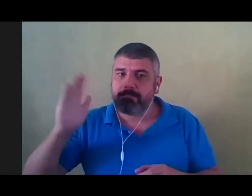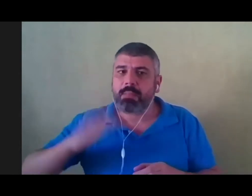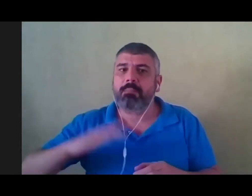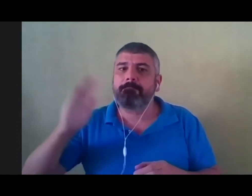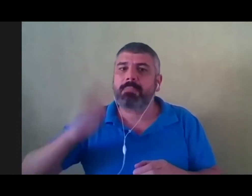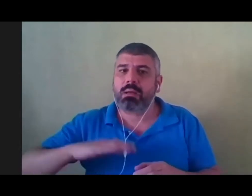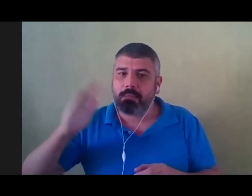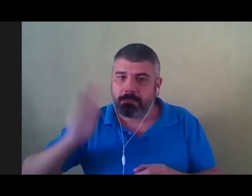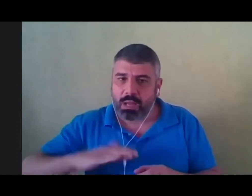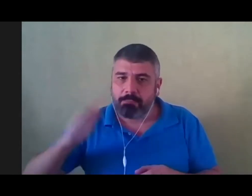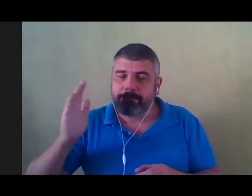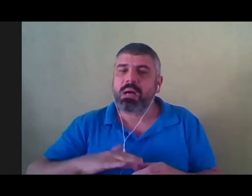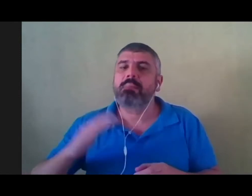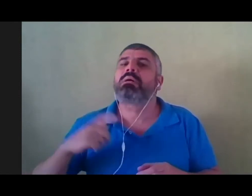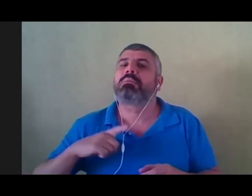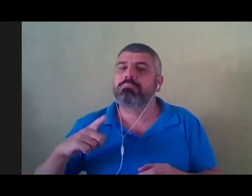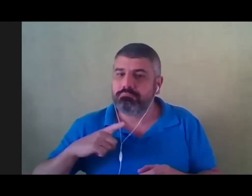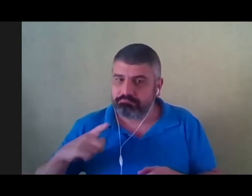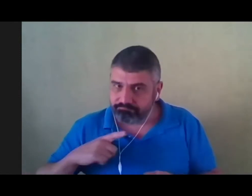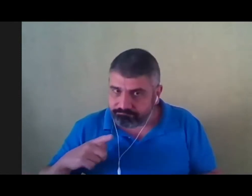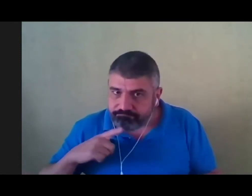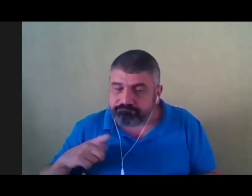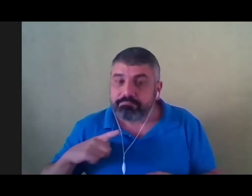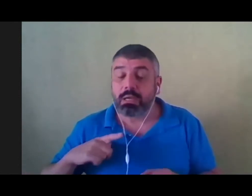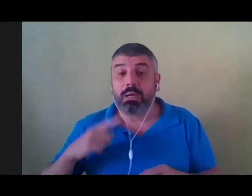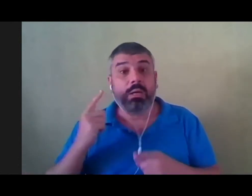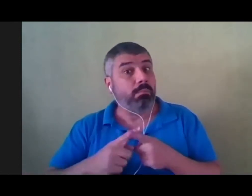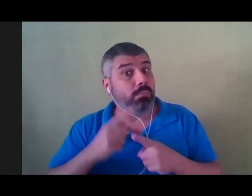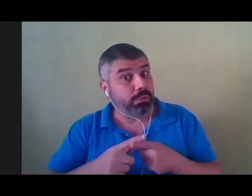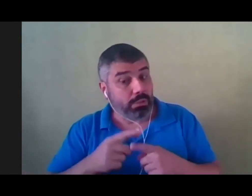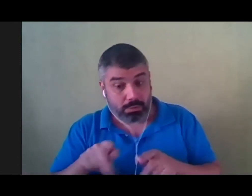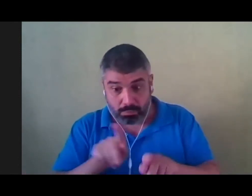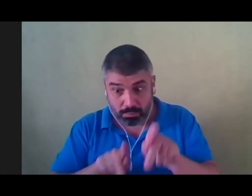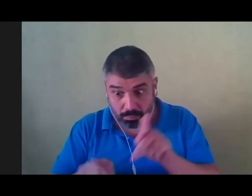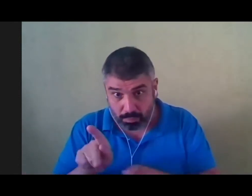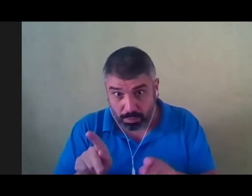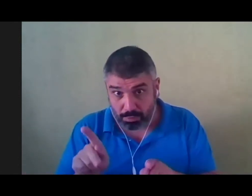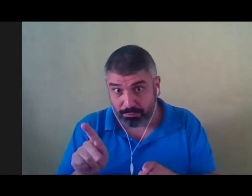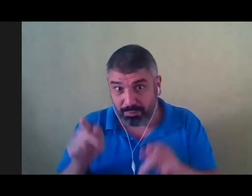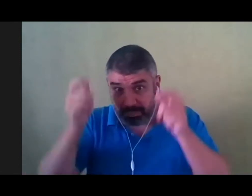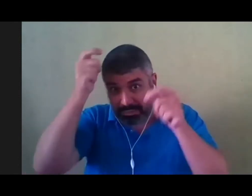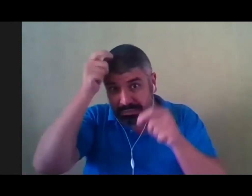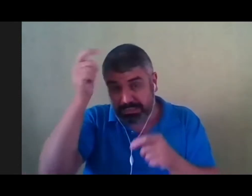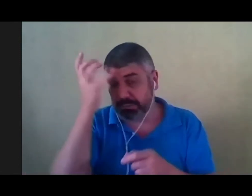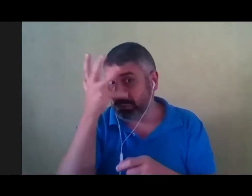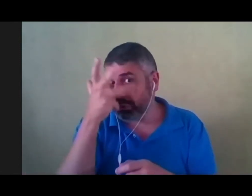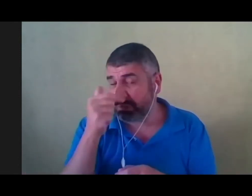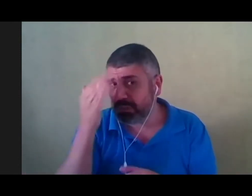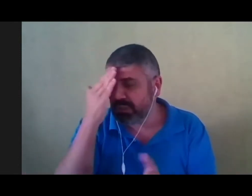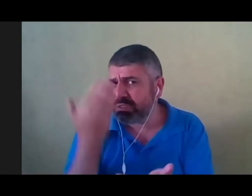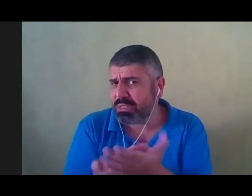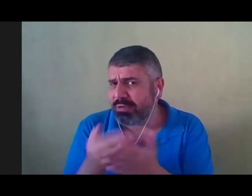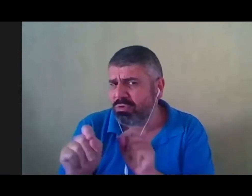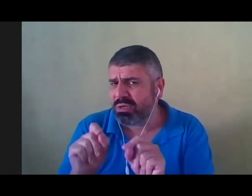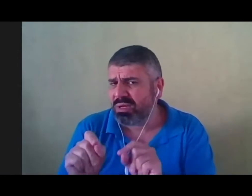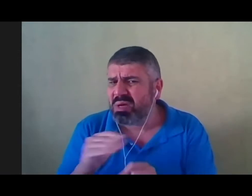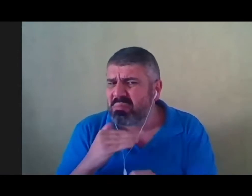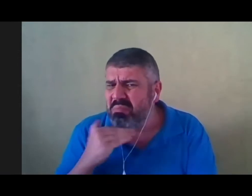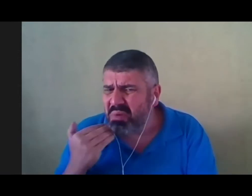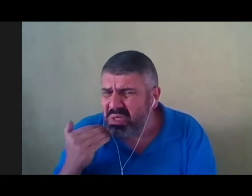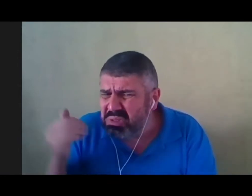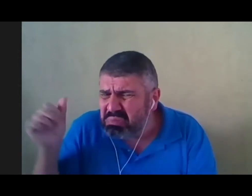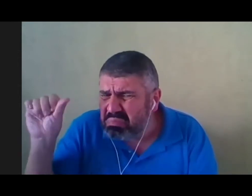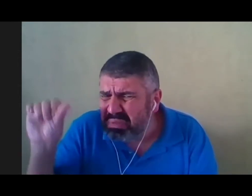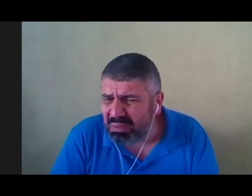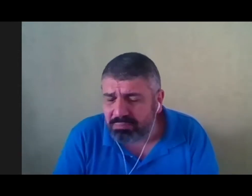o povo batucando. Porque o povo dessa bela princesa acreditava que a morte, a morte não era o pior de tudo. Porque a